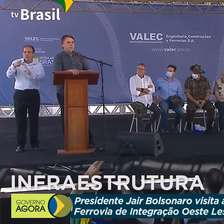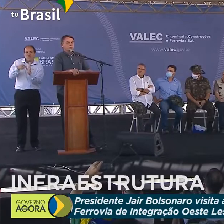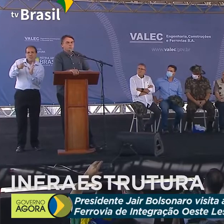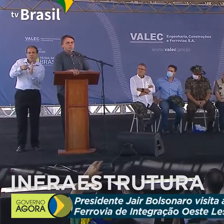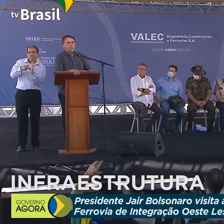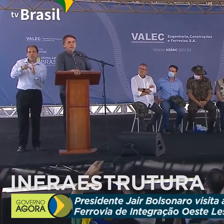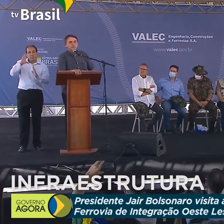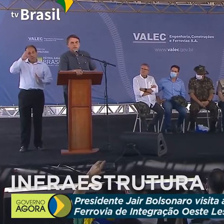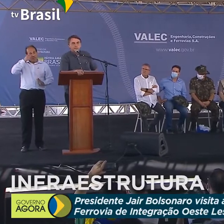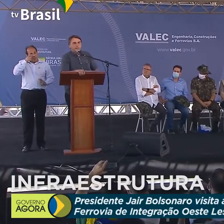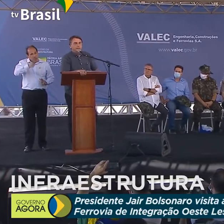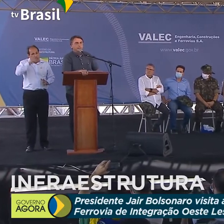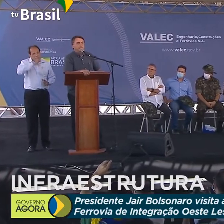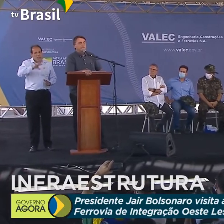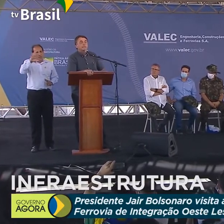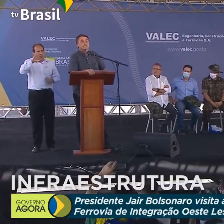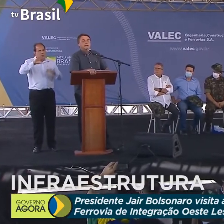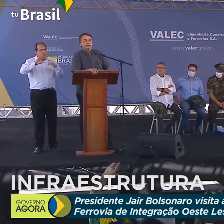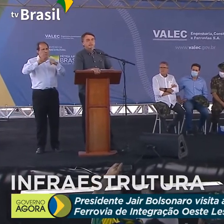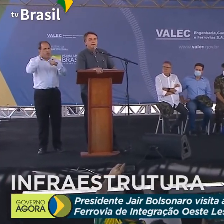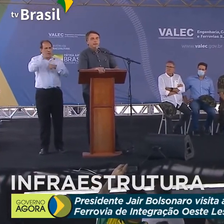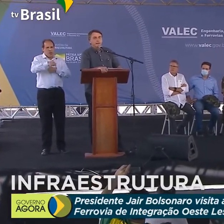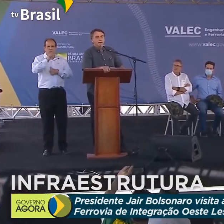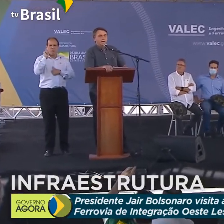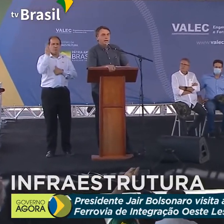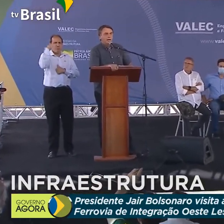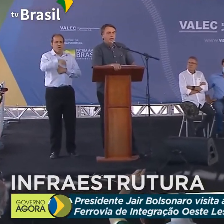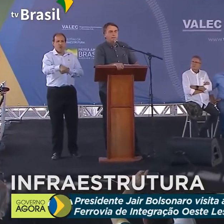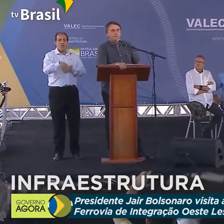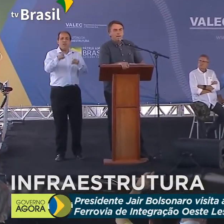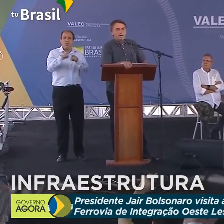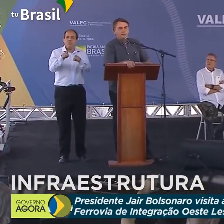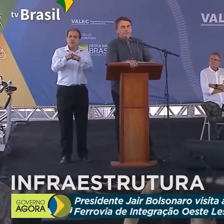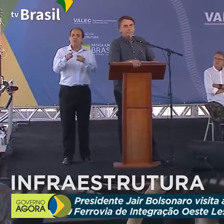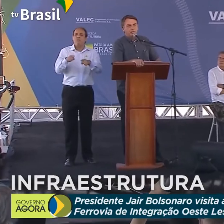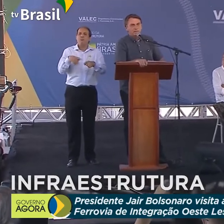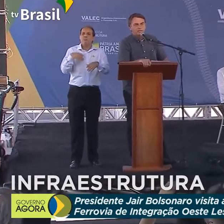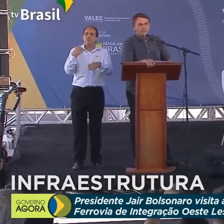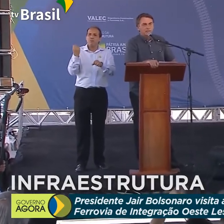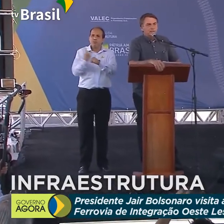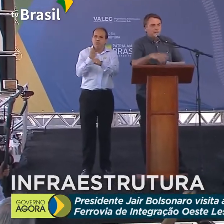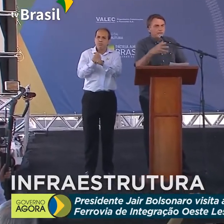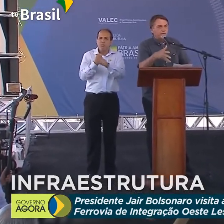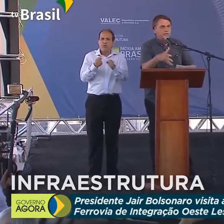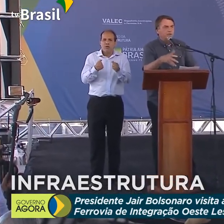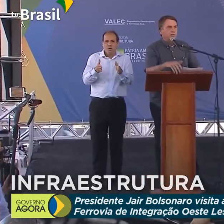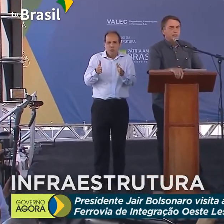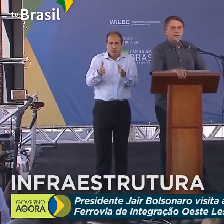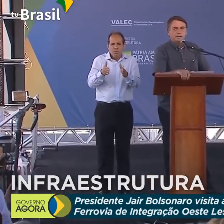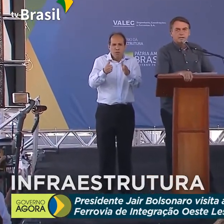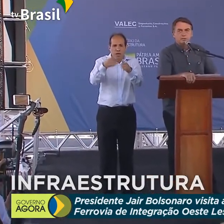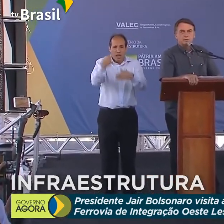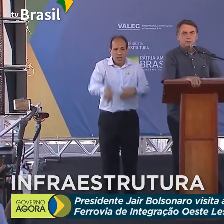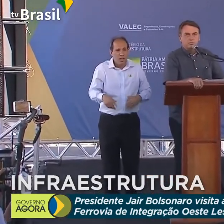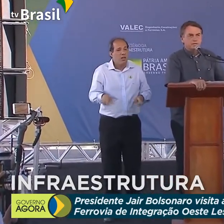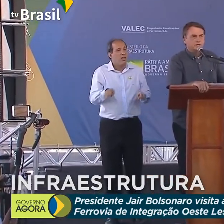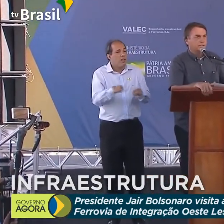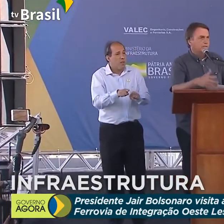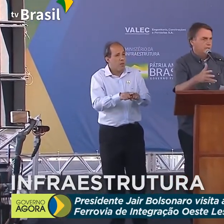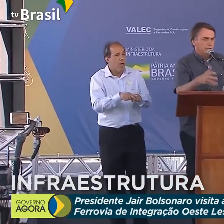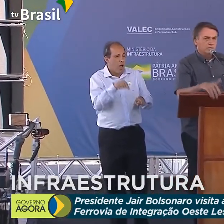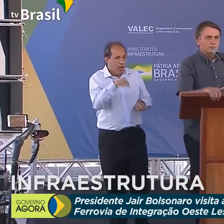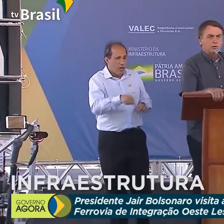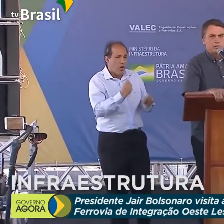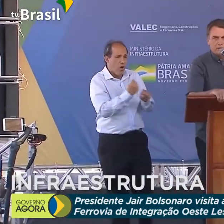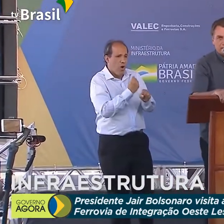nacionais, acima de tudo, também desencravar a Malha Paulista. Então, essa grande obra que está sendo concluída